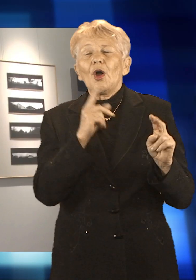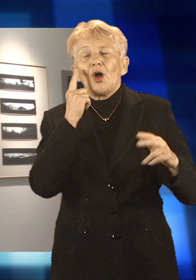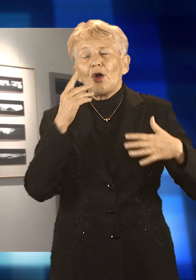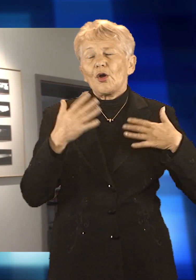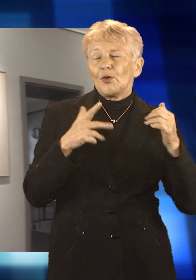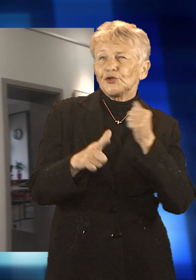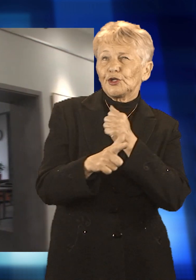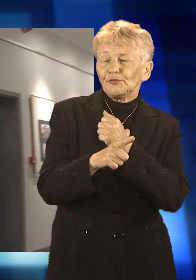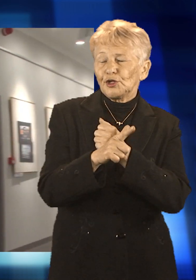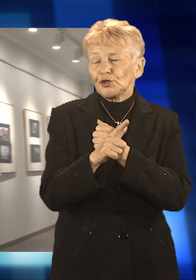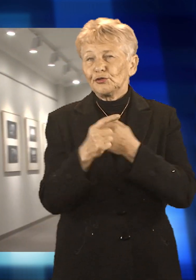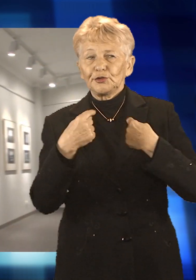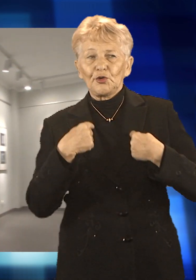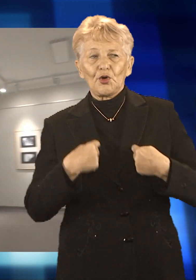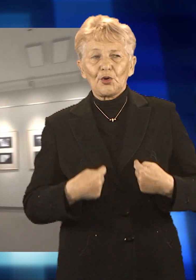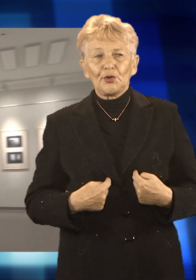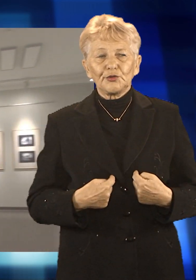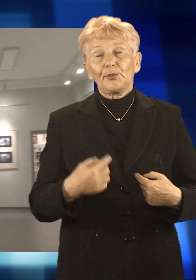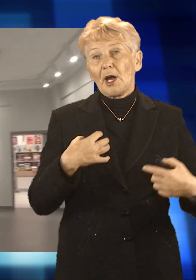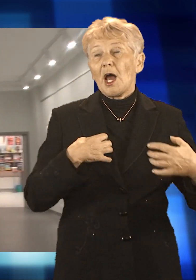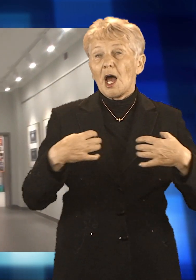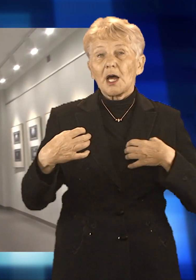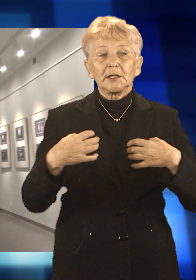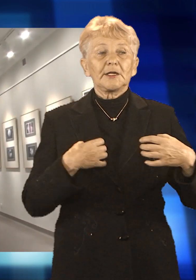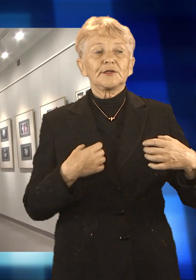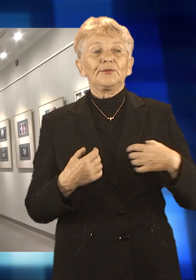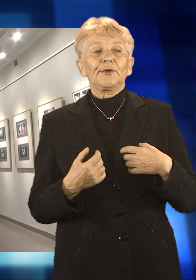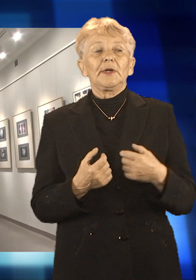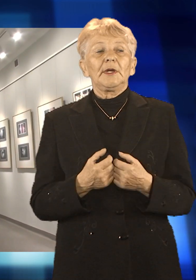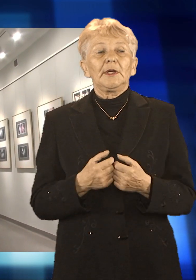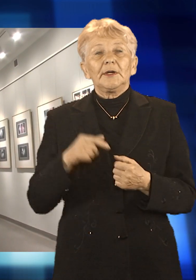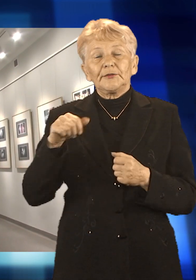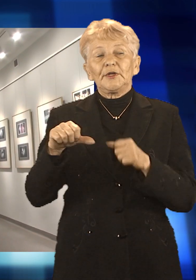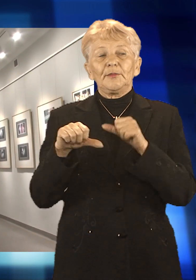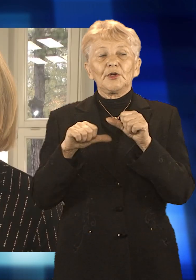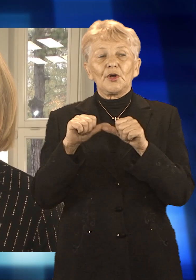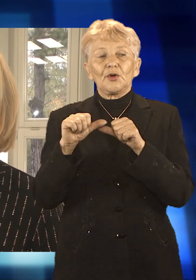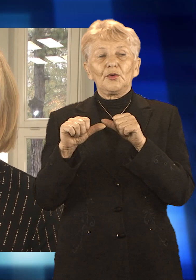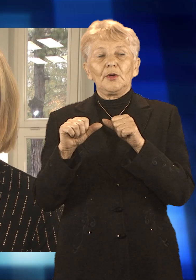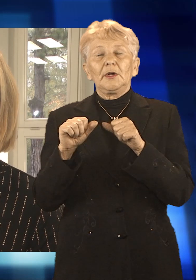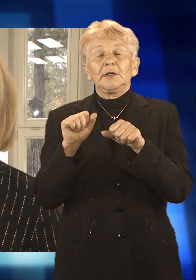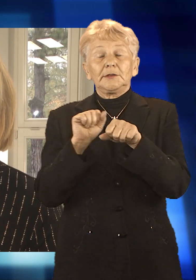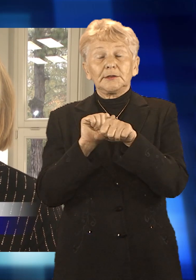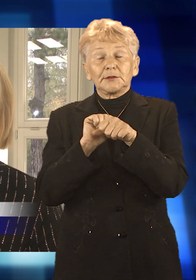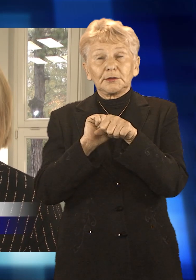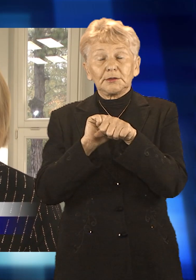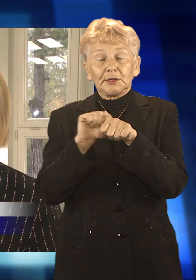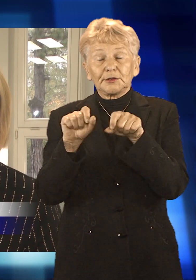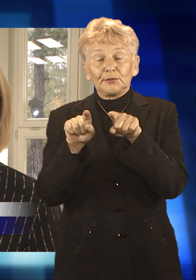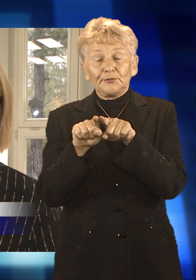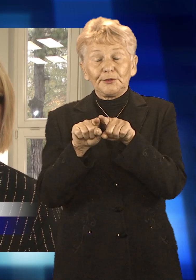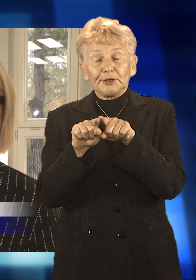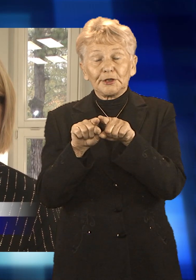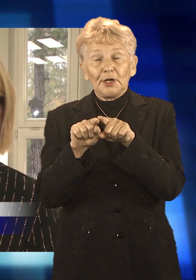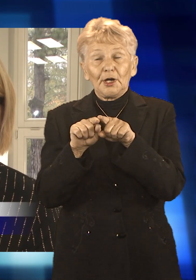podziwiać w Raciborskiej Galerii Gawra. W tym roku na naszej wystawie mamy pracę dwóch czeskich autorów,